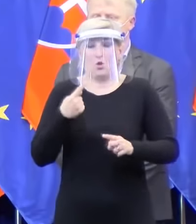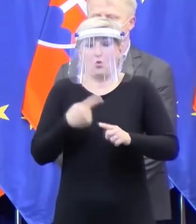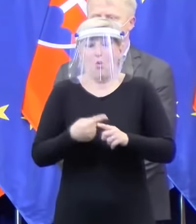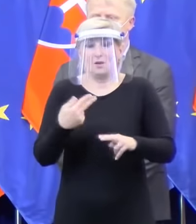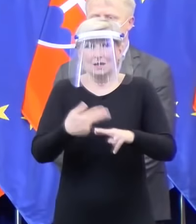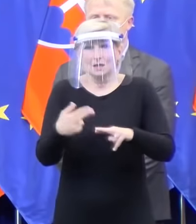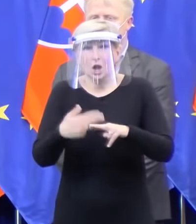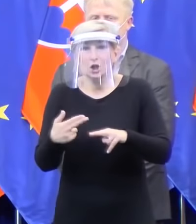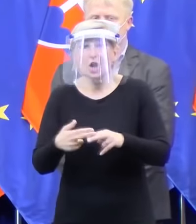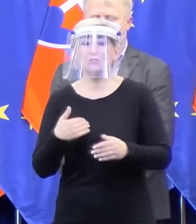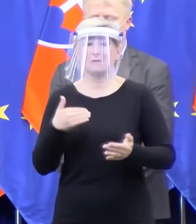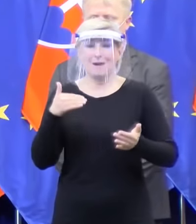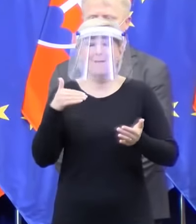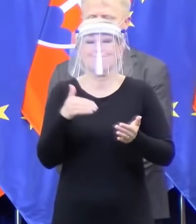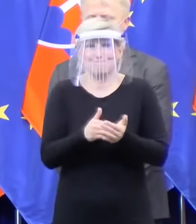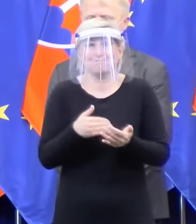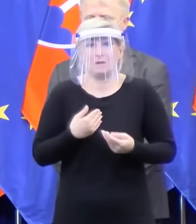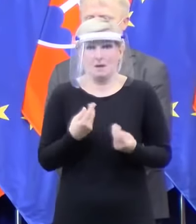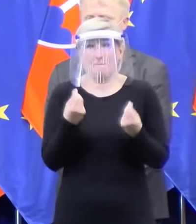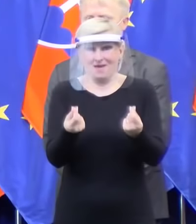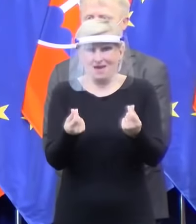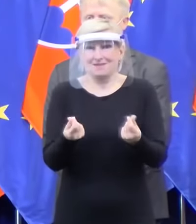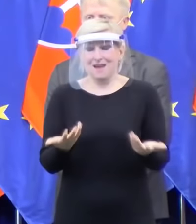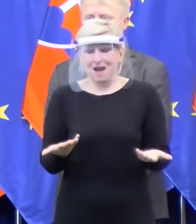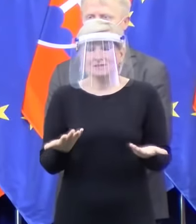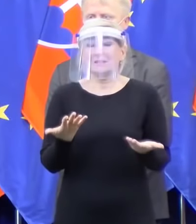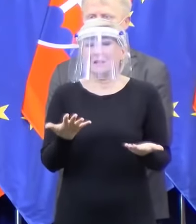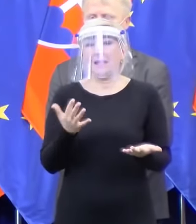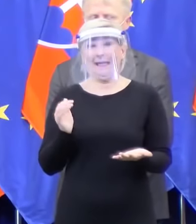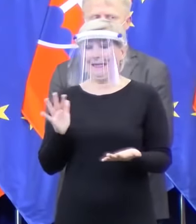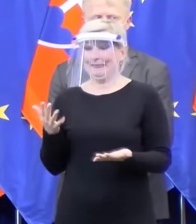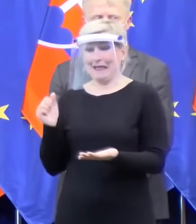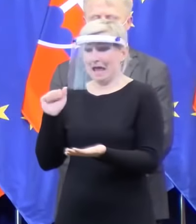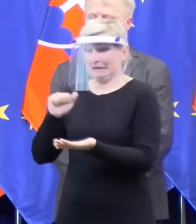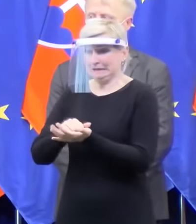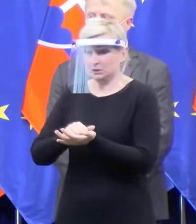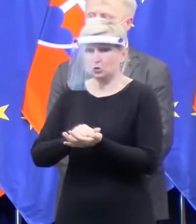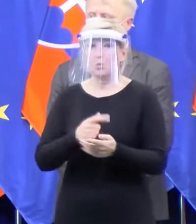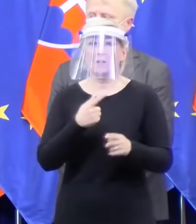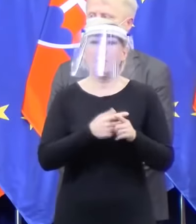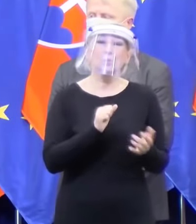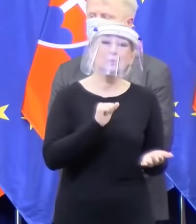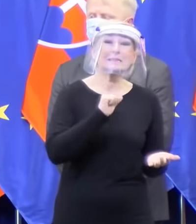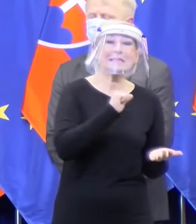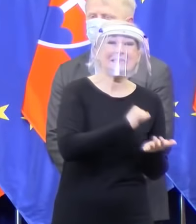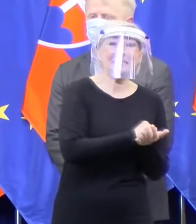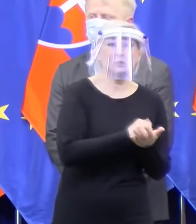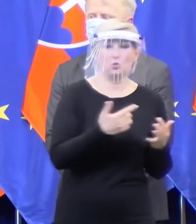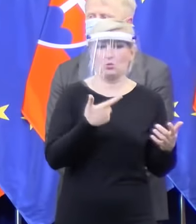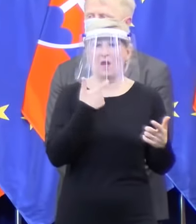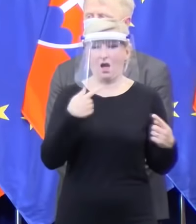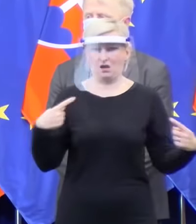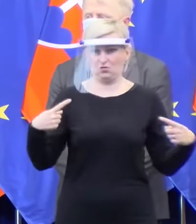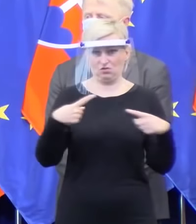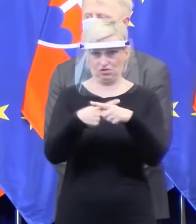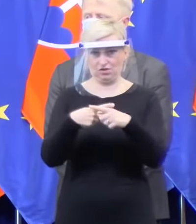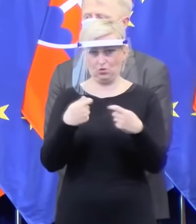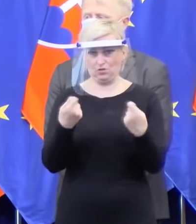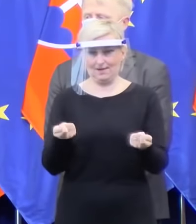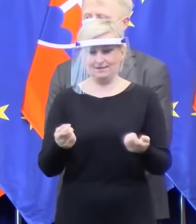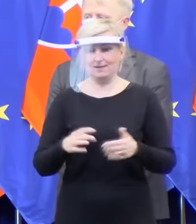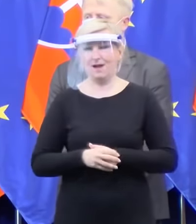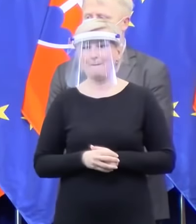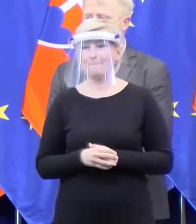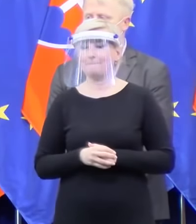peniaze. A to sú, neistotu s istotou spájať je dosť náročné. Ďakujem. Ďakujem.